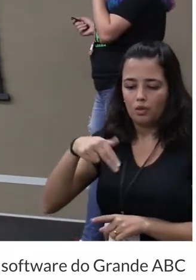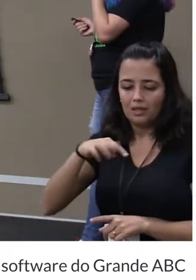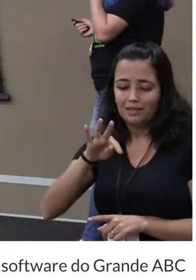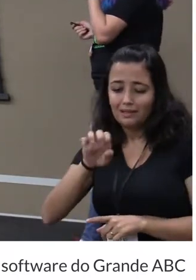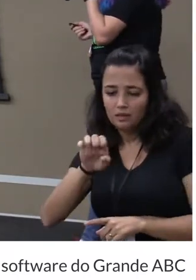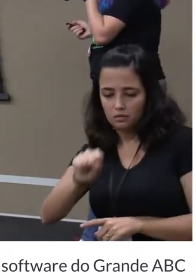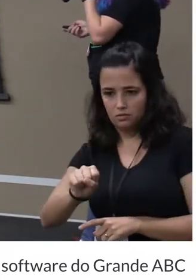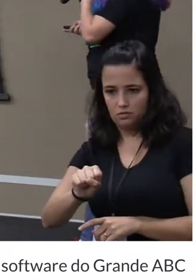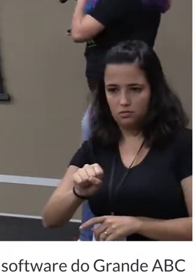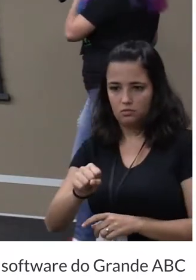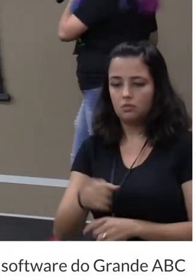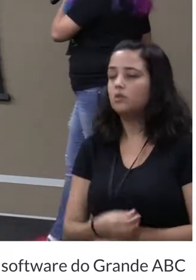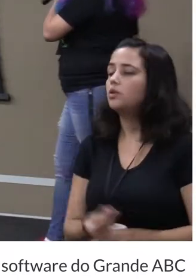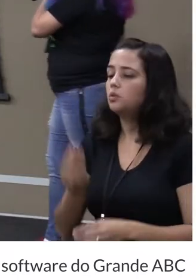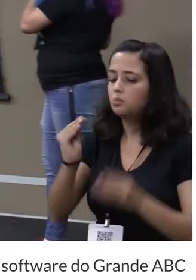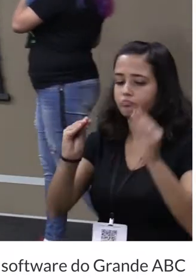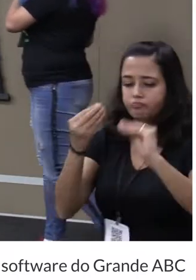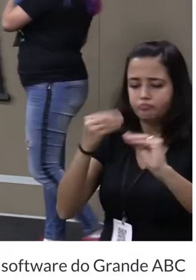do Polymer Element.